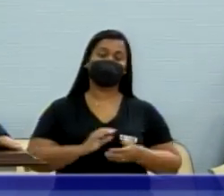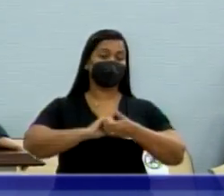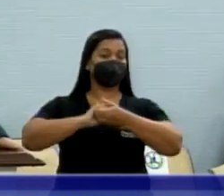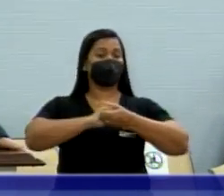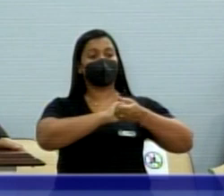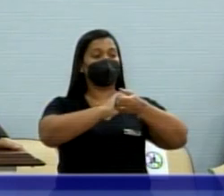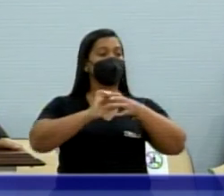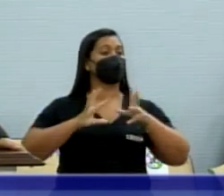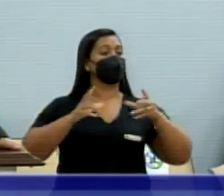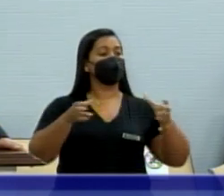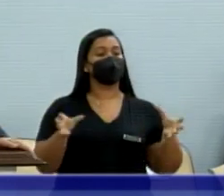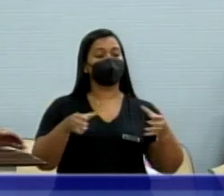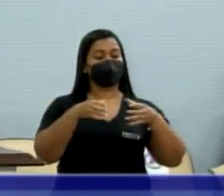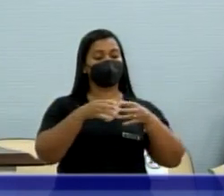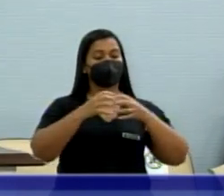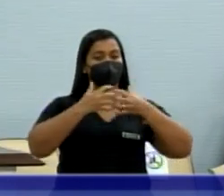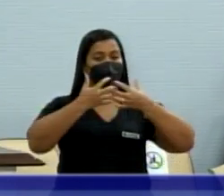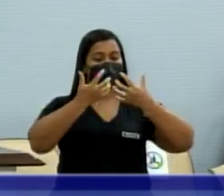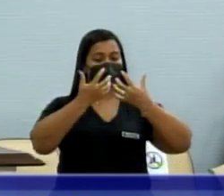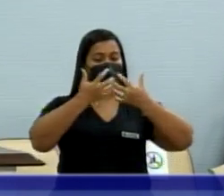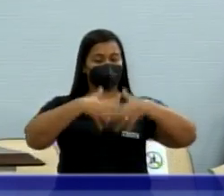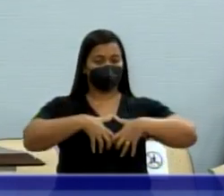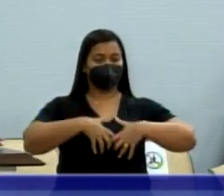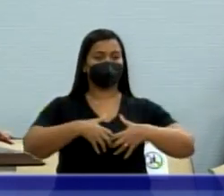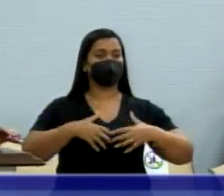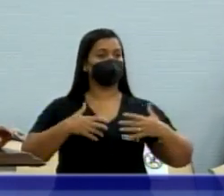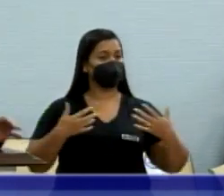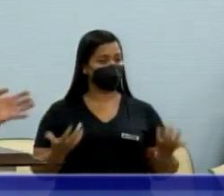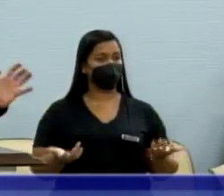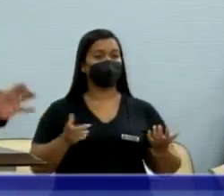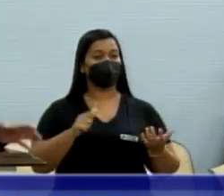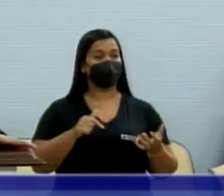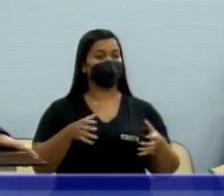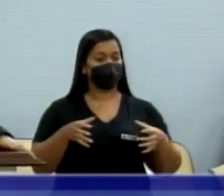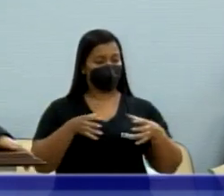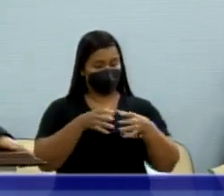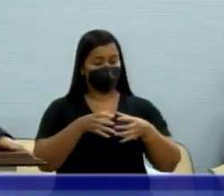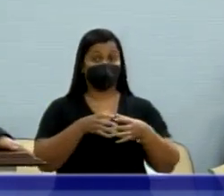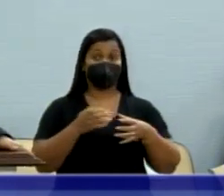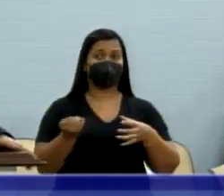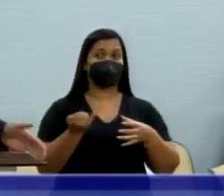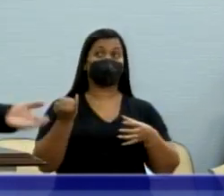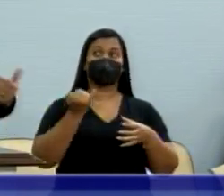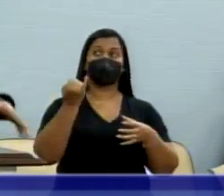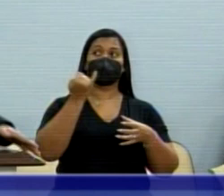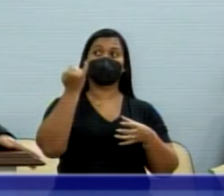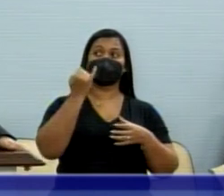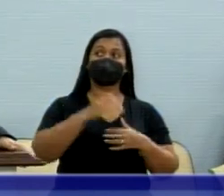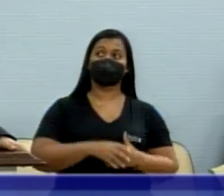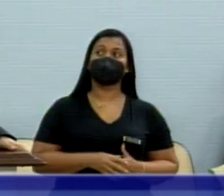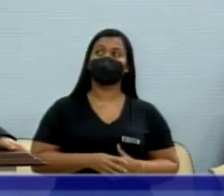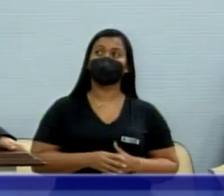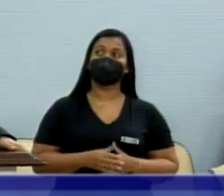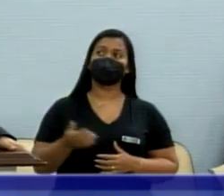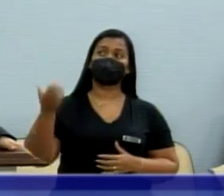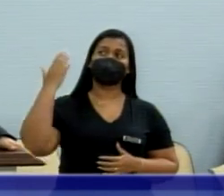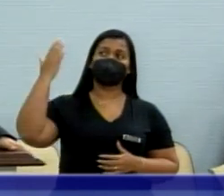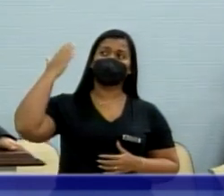rotarianos. Eu tenho uma aproximação muito grande com o Rotary, por várias circunstâncias, desde a minha